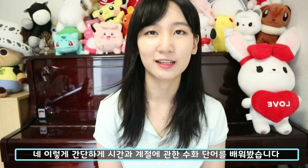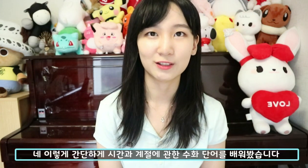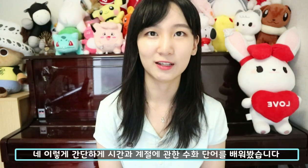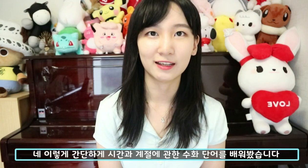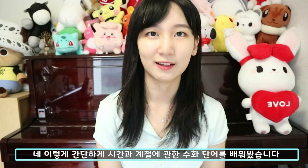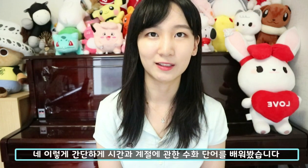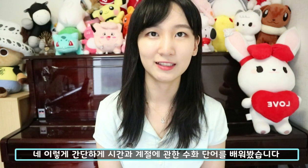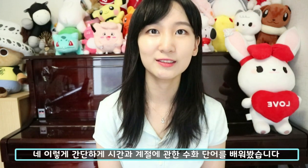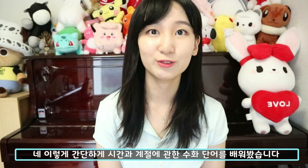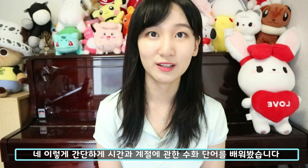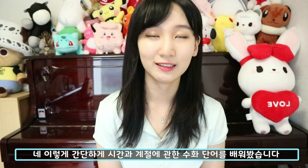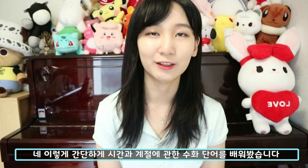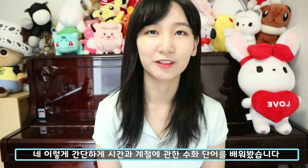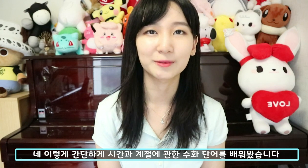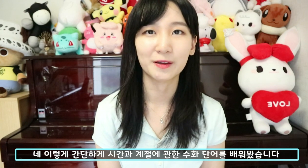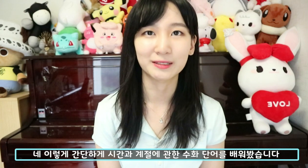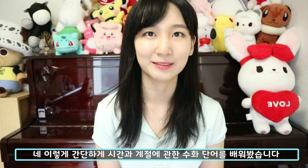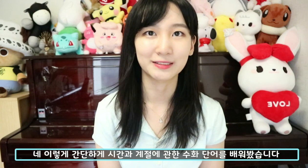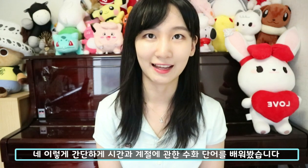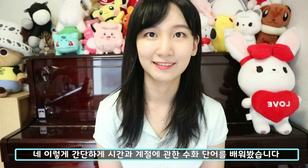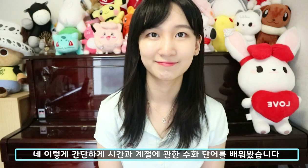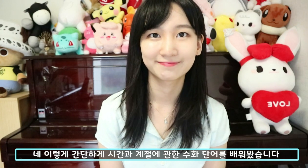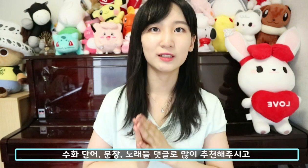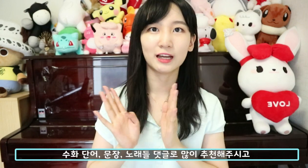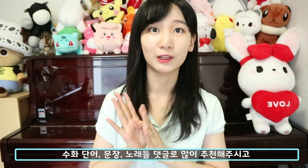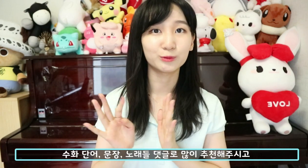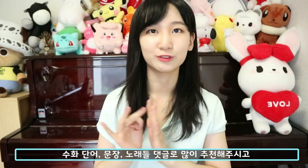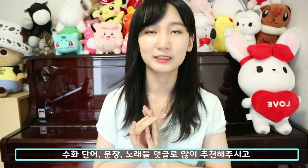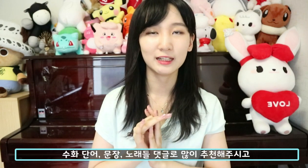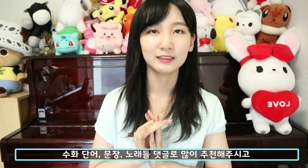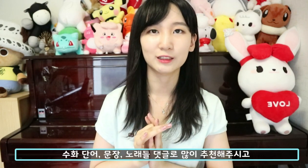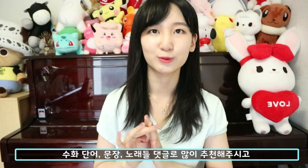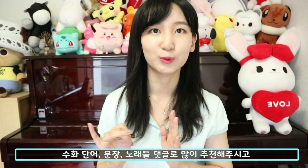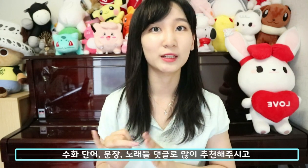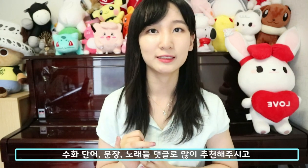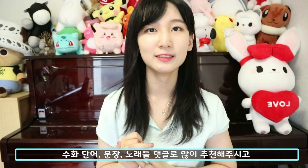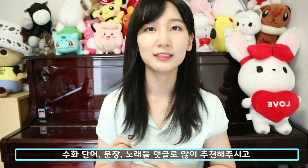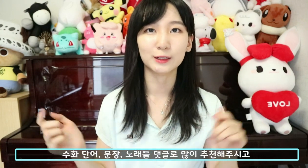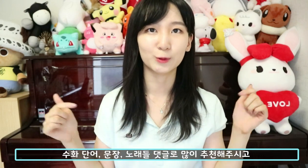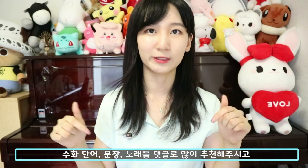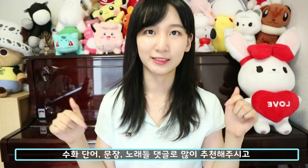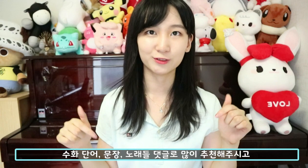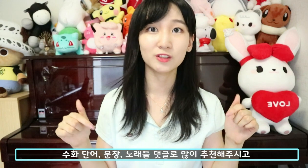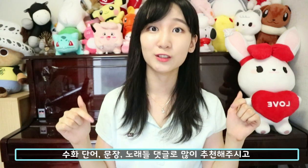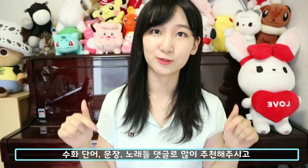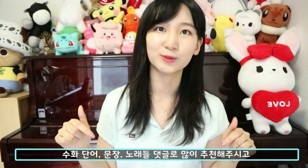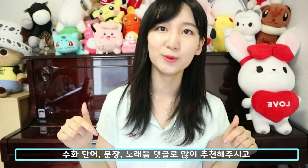계절에 관한. 수화 단어를 배워봤습니다. 수화 단어 문장. 노래들. 댓글로 많이 추천해주시고.